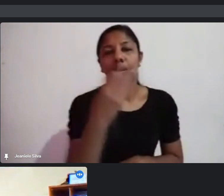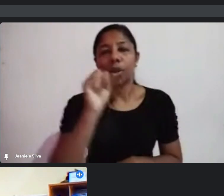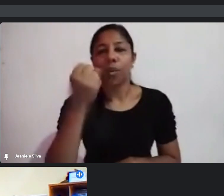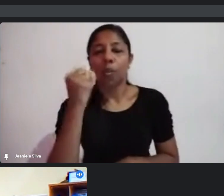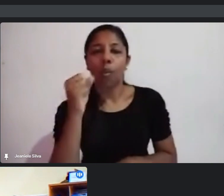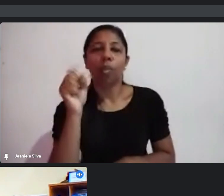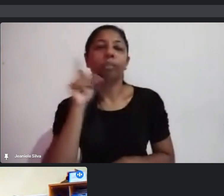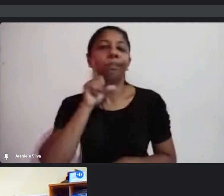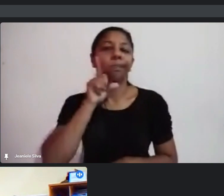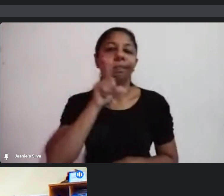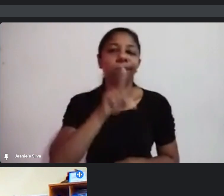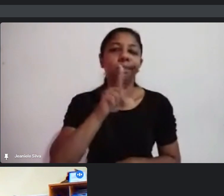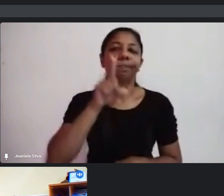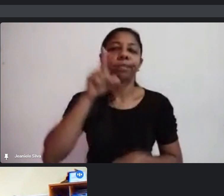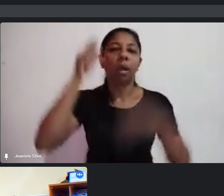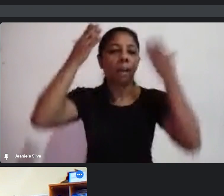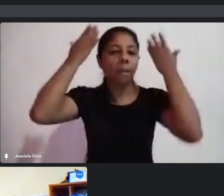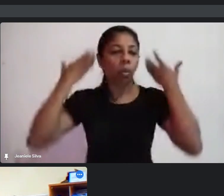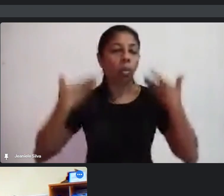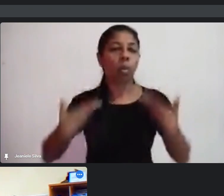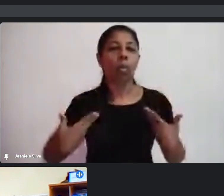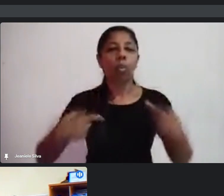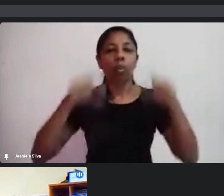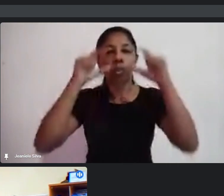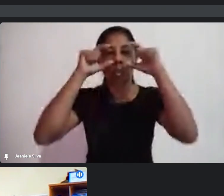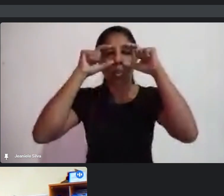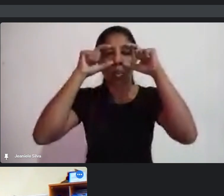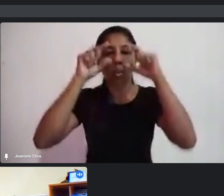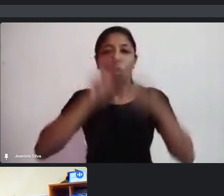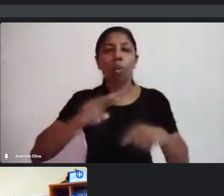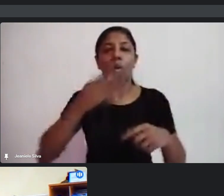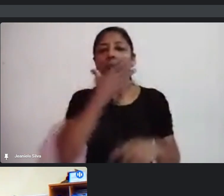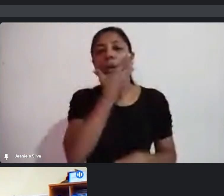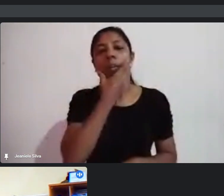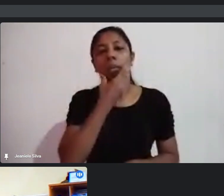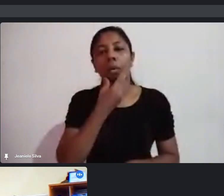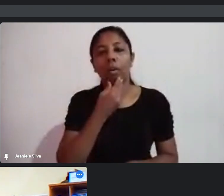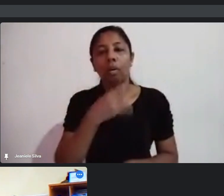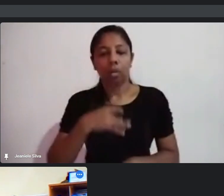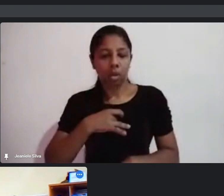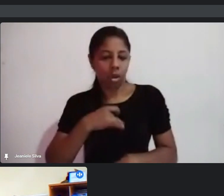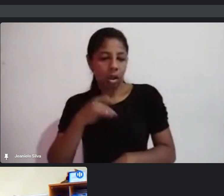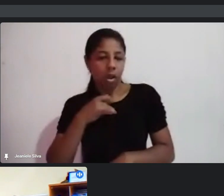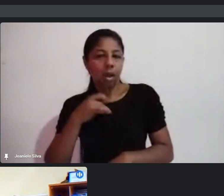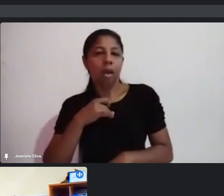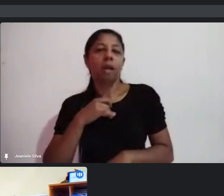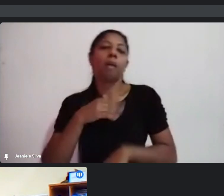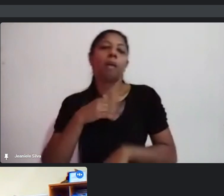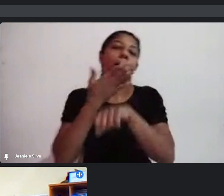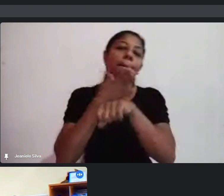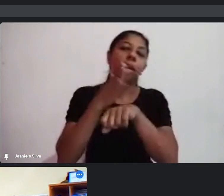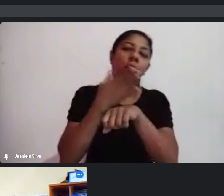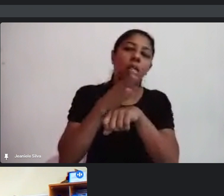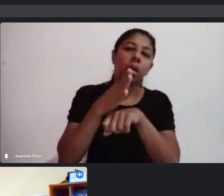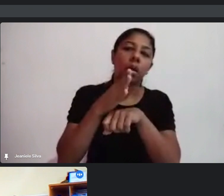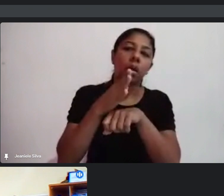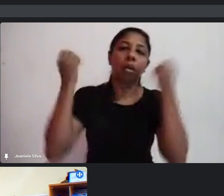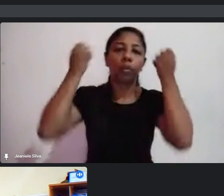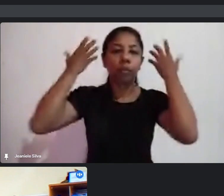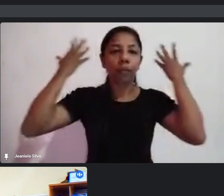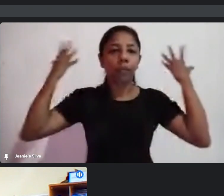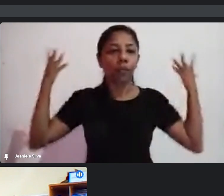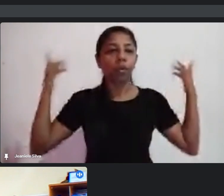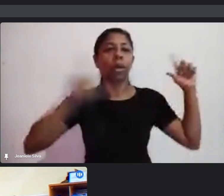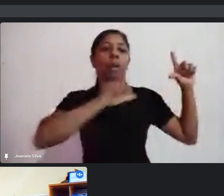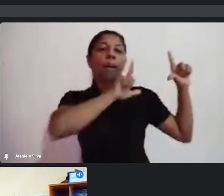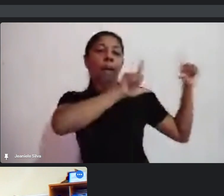estou usando cabelos longos, óculos, barba, estou com camisa branca, no fundo aqui tem uns quadros